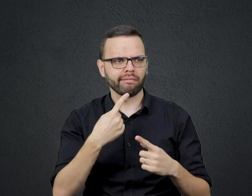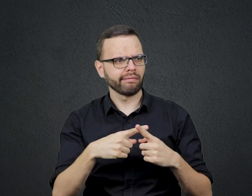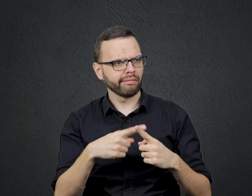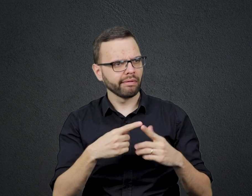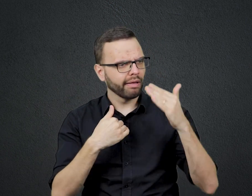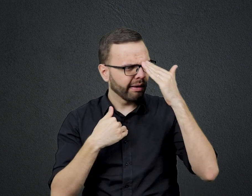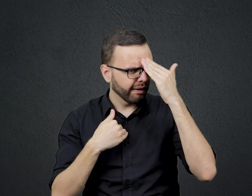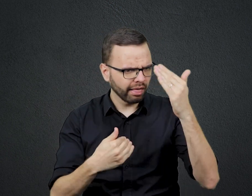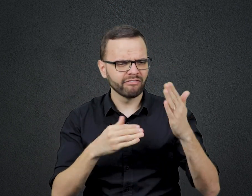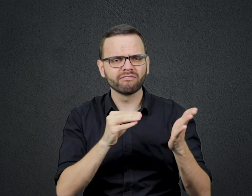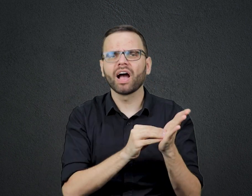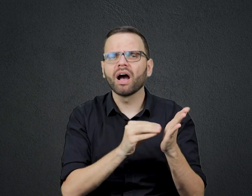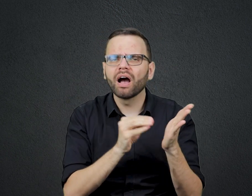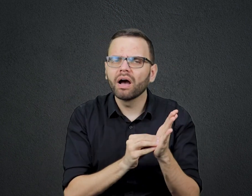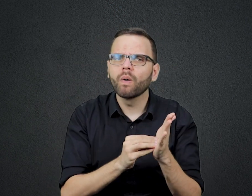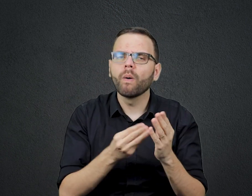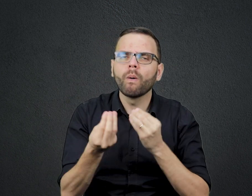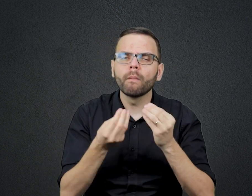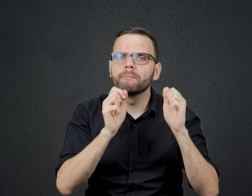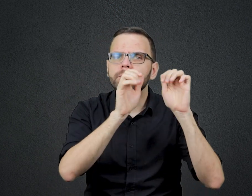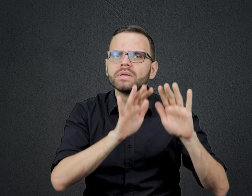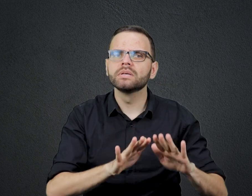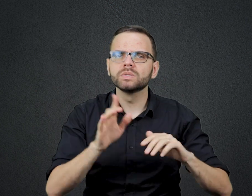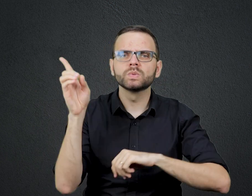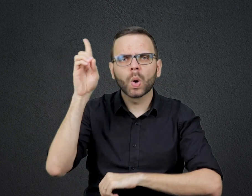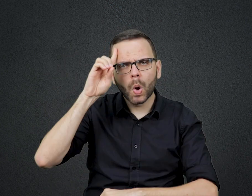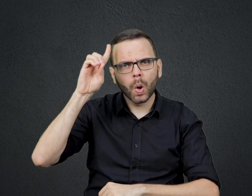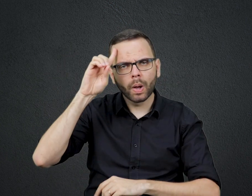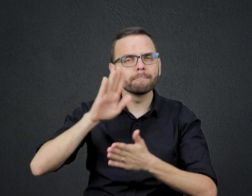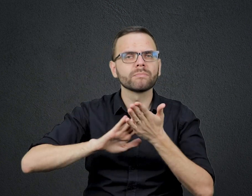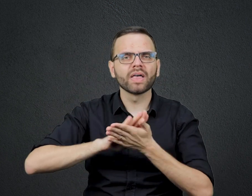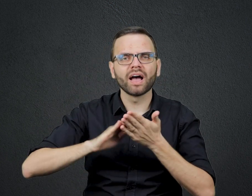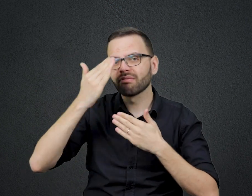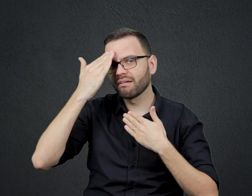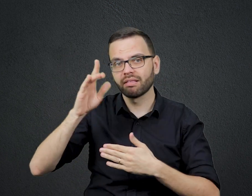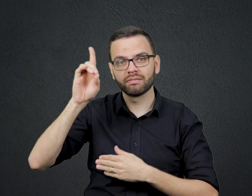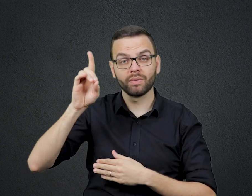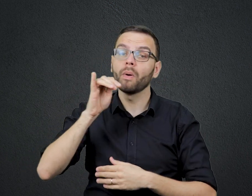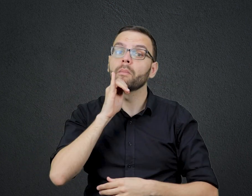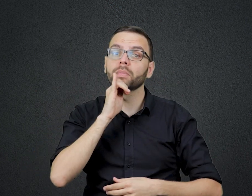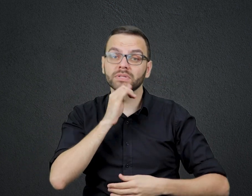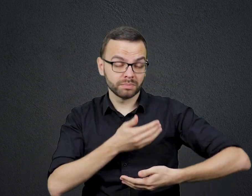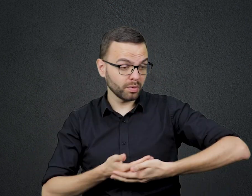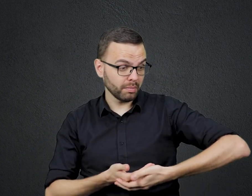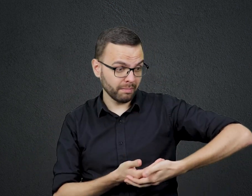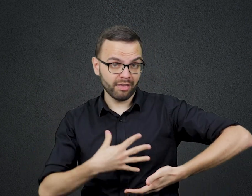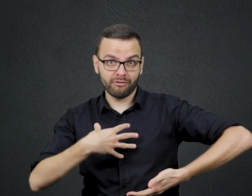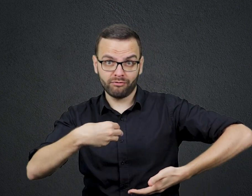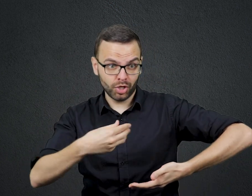tantas bênçãos em seu dia a dia E não agradecem a Deus O nascimento de um filho tão desejado Entrar na